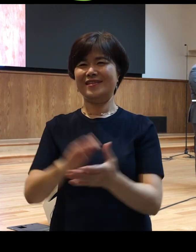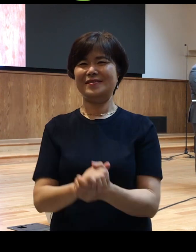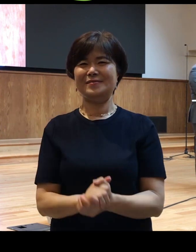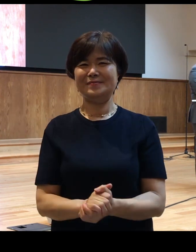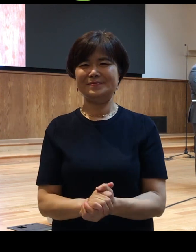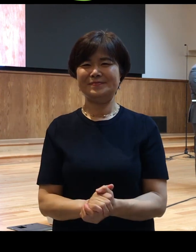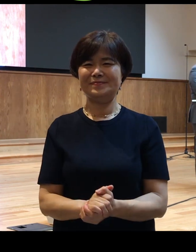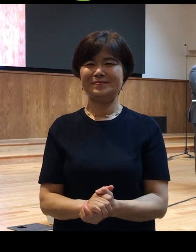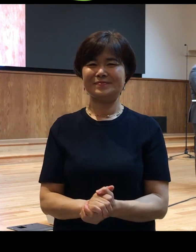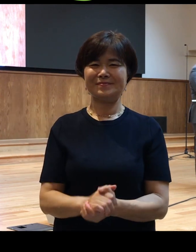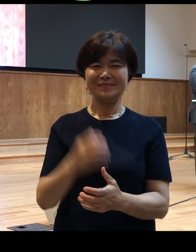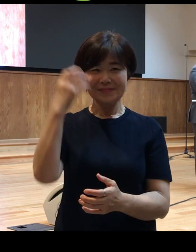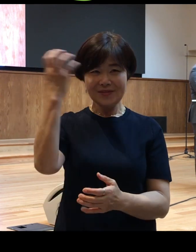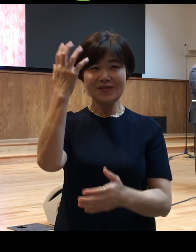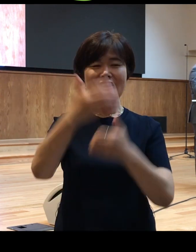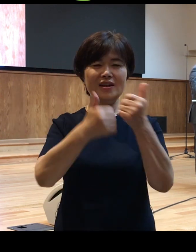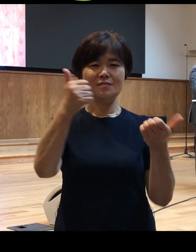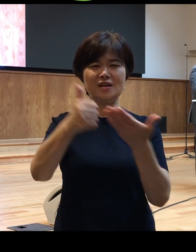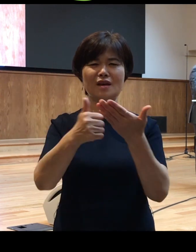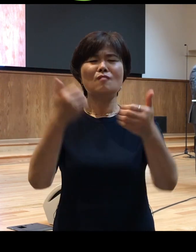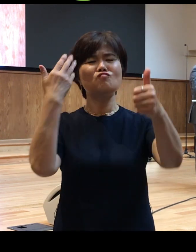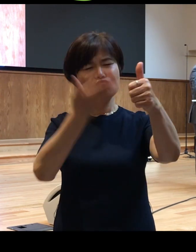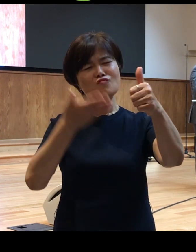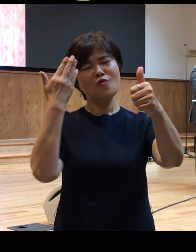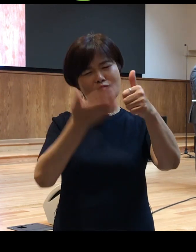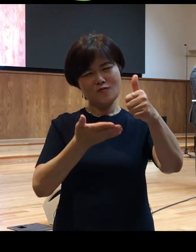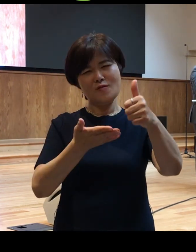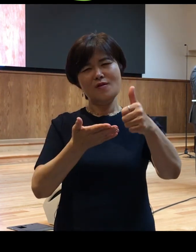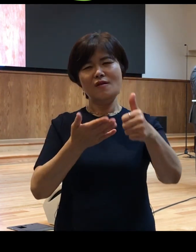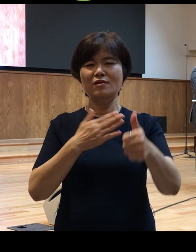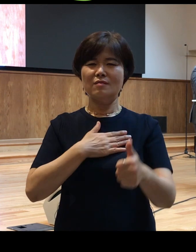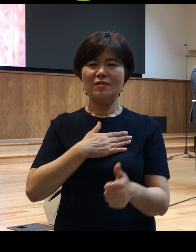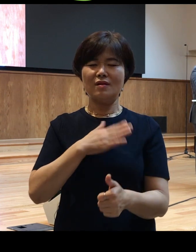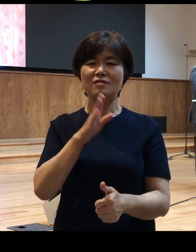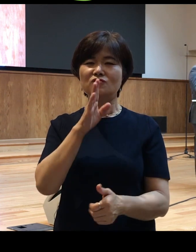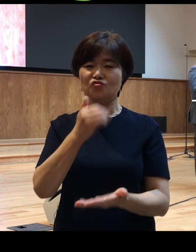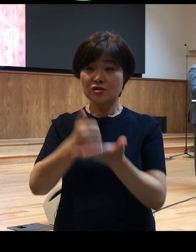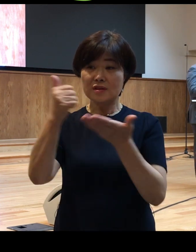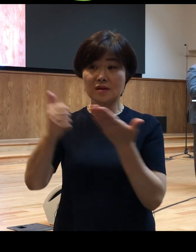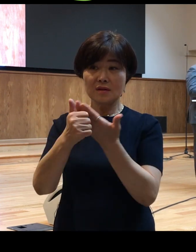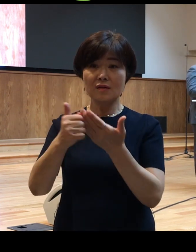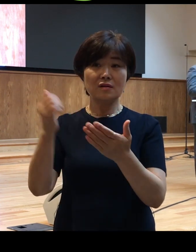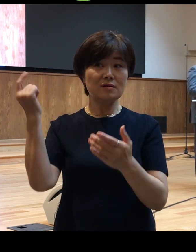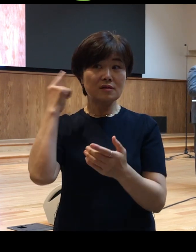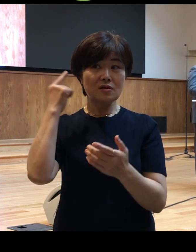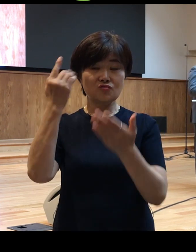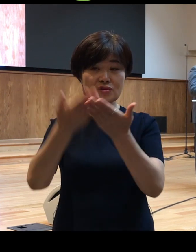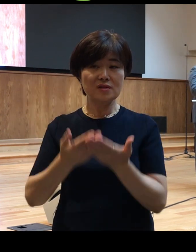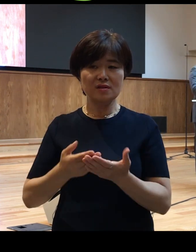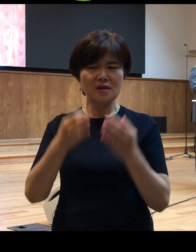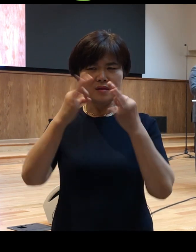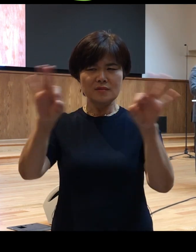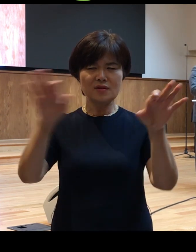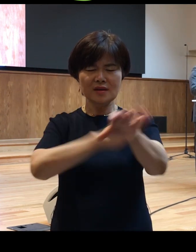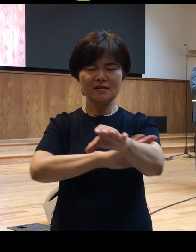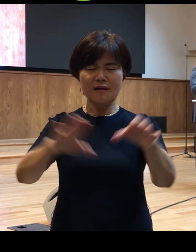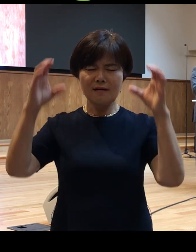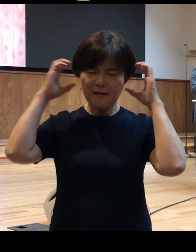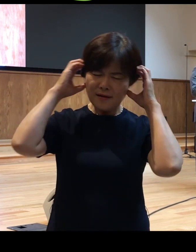성령 하나님께 여쭙고 주님께서 들려주시는 그 음성에 귀기울이실 수 있기를 주님의 이름으로